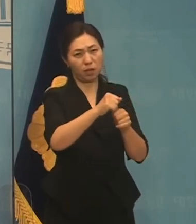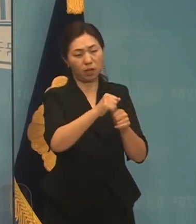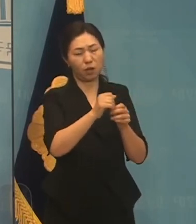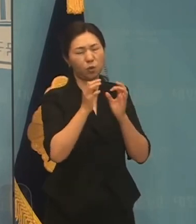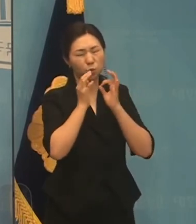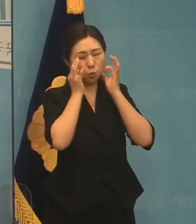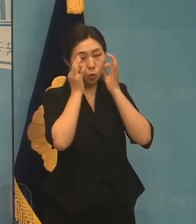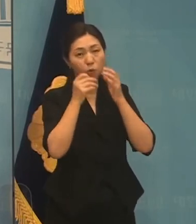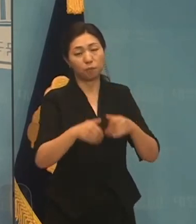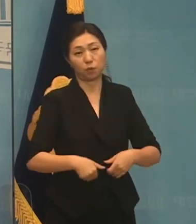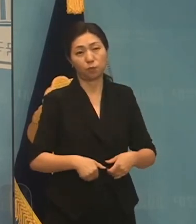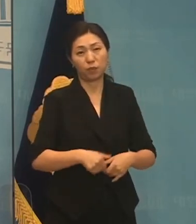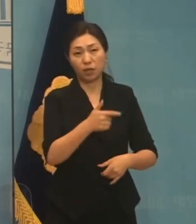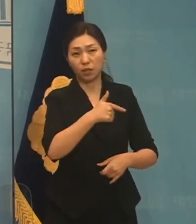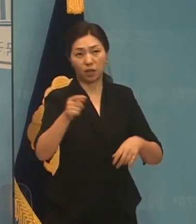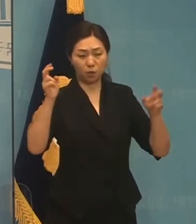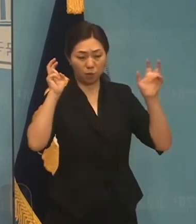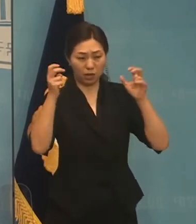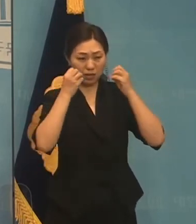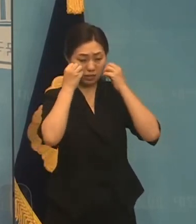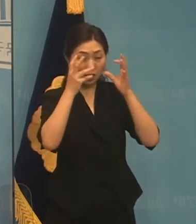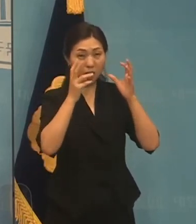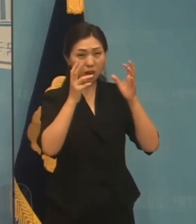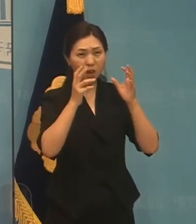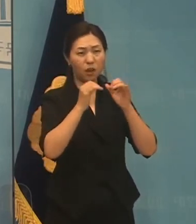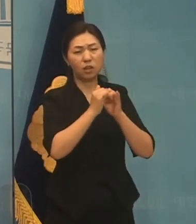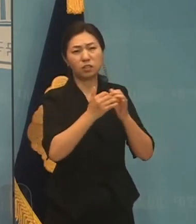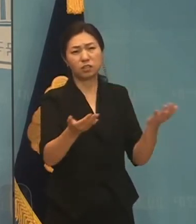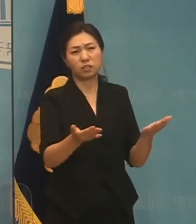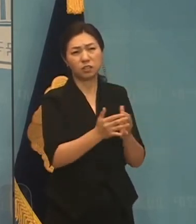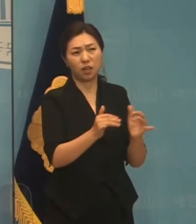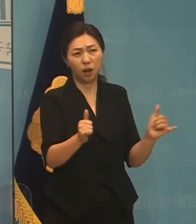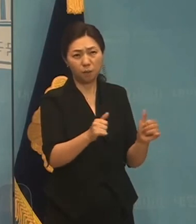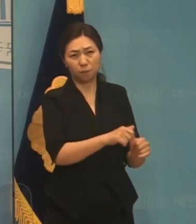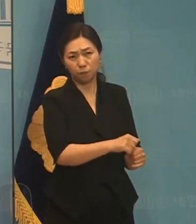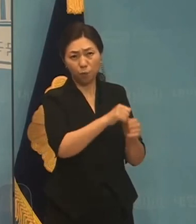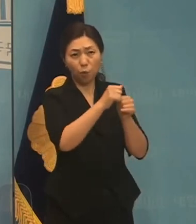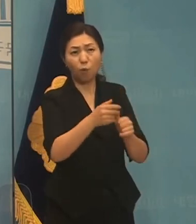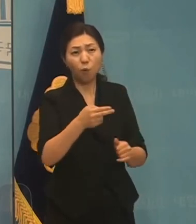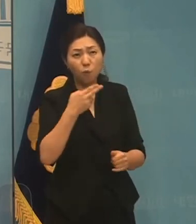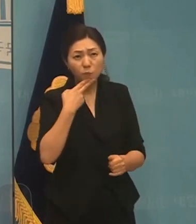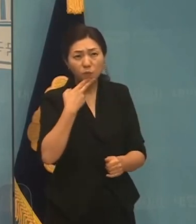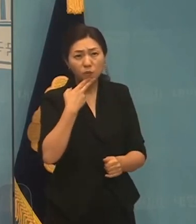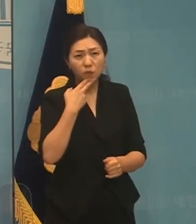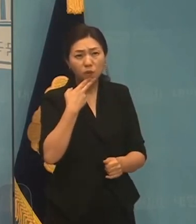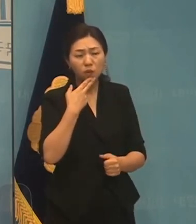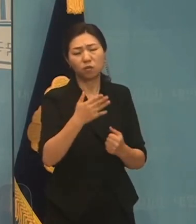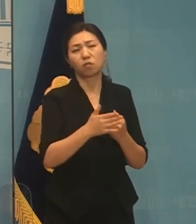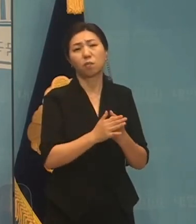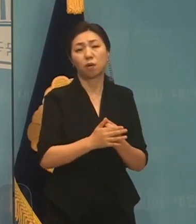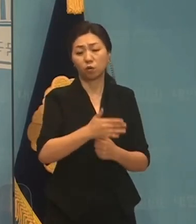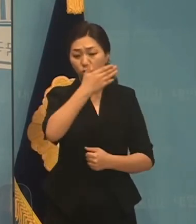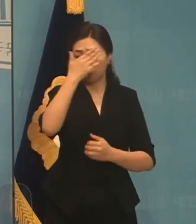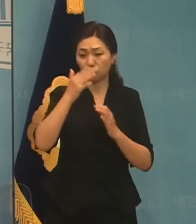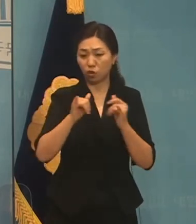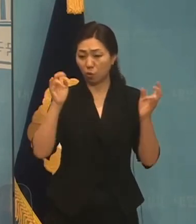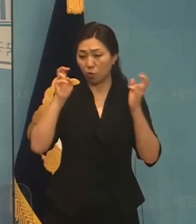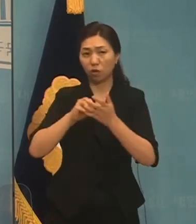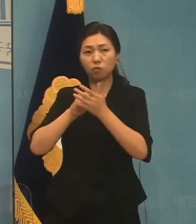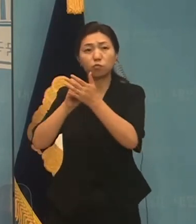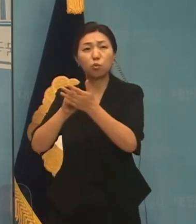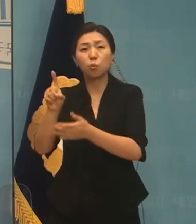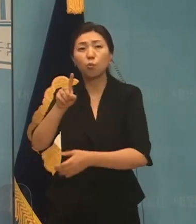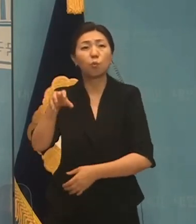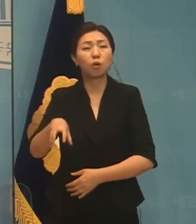대기업이 신규채용을 하지 않는데, 전문인들이 어디가서 취직을 합니까? 이렇게 해서